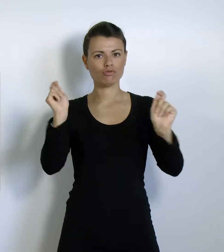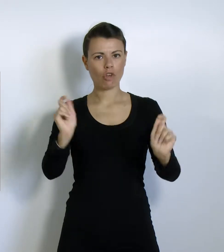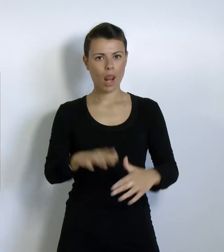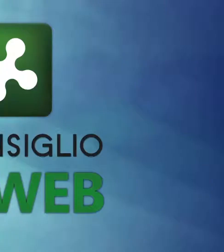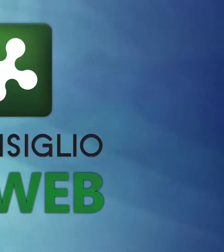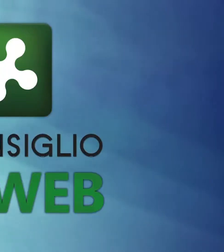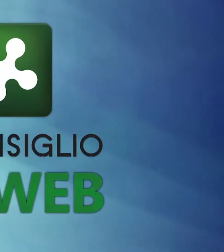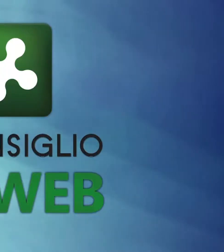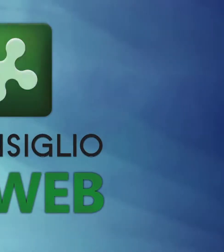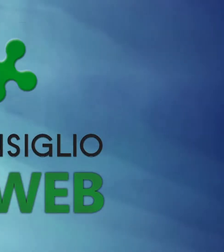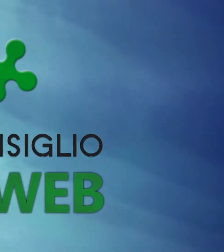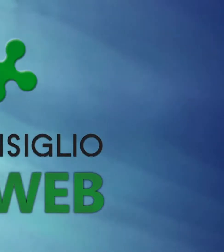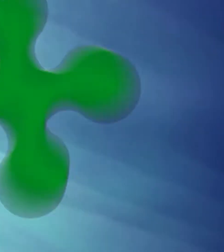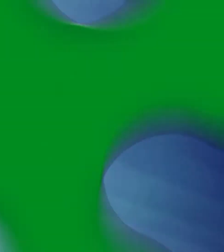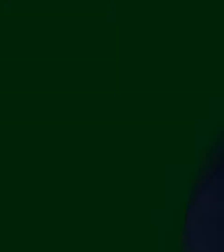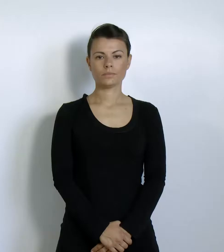Pirellone.